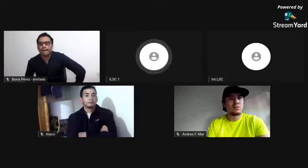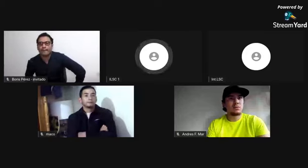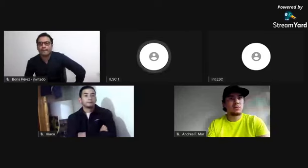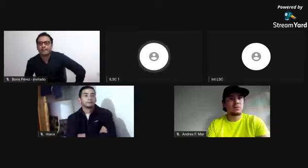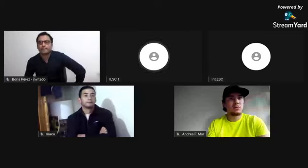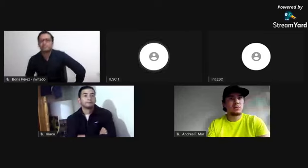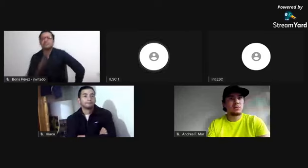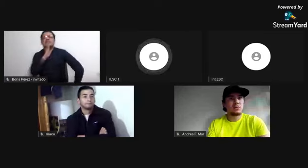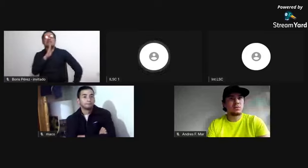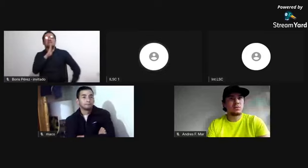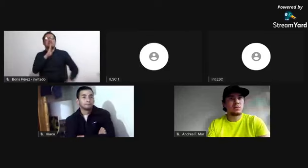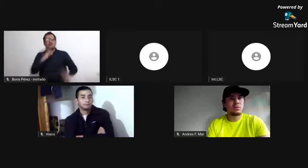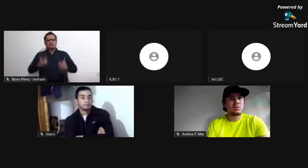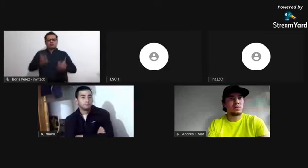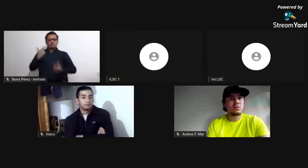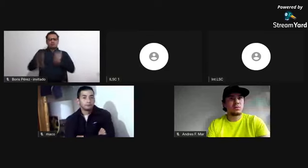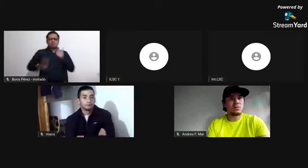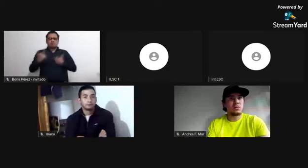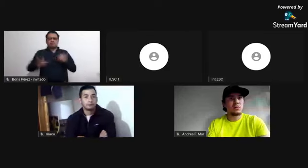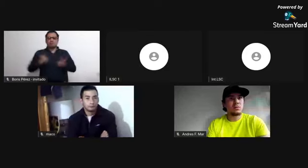viendo a través de la transmisión en Facebook?